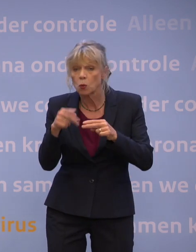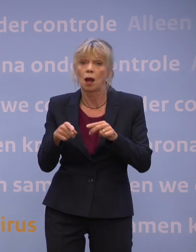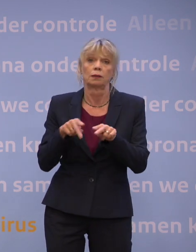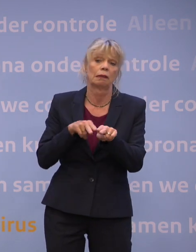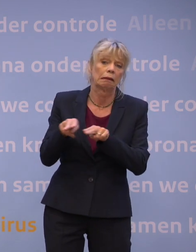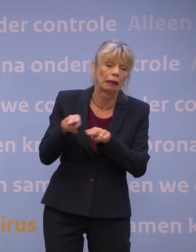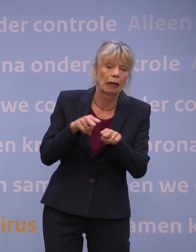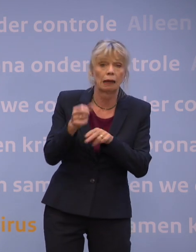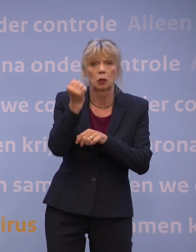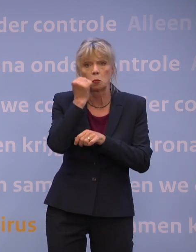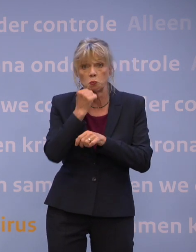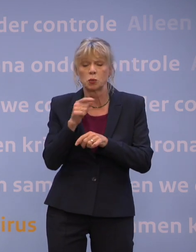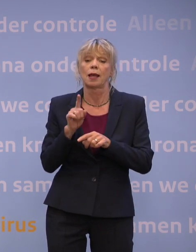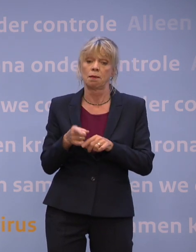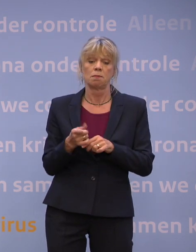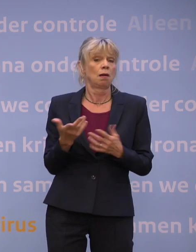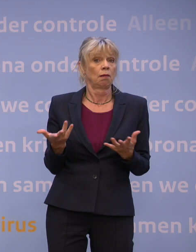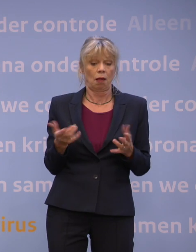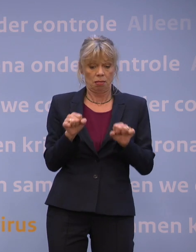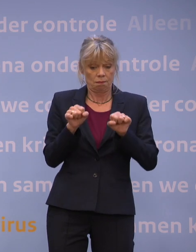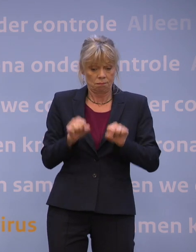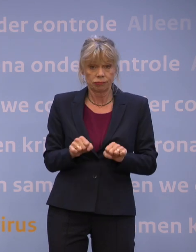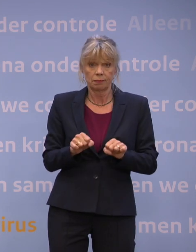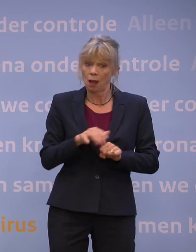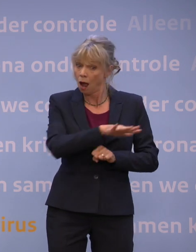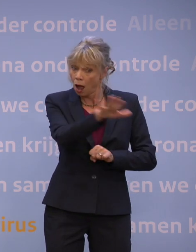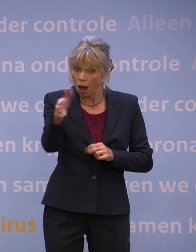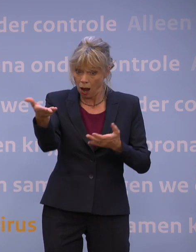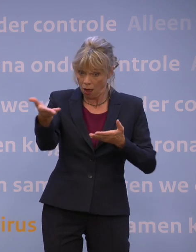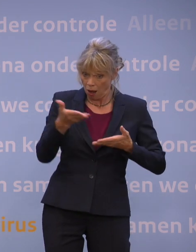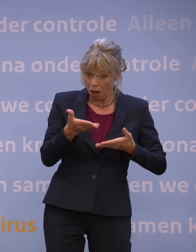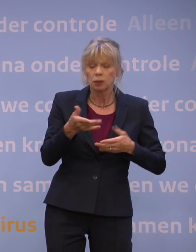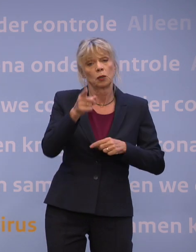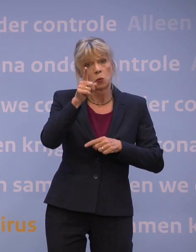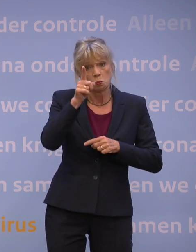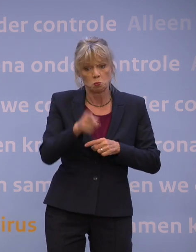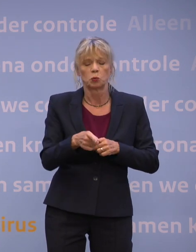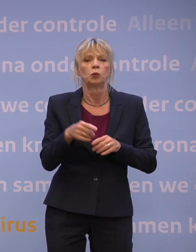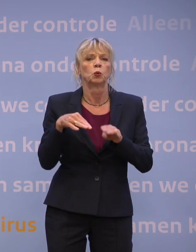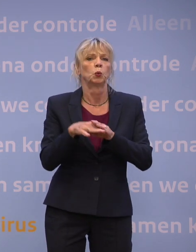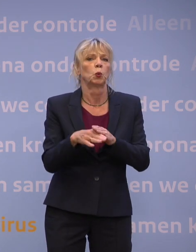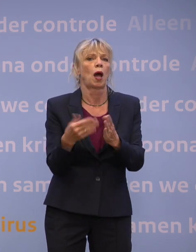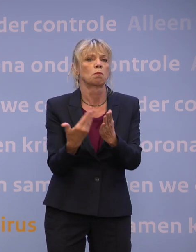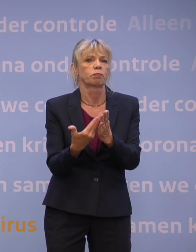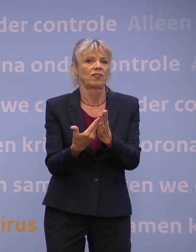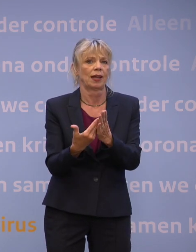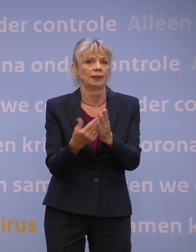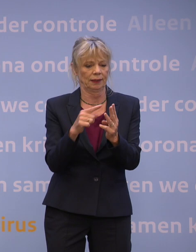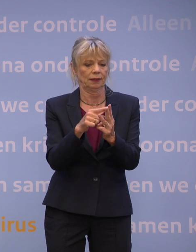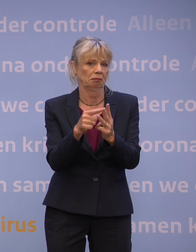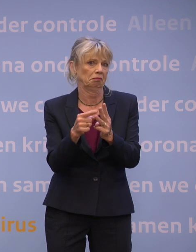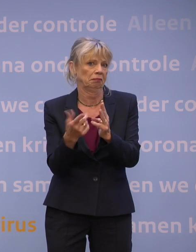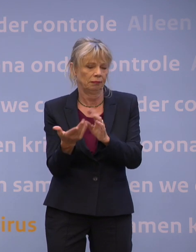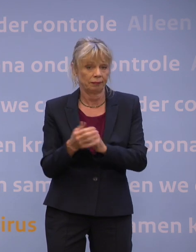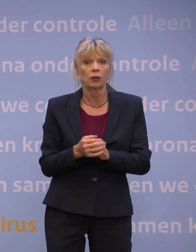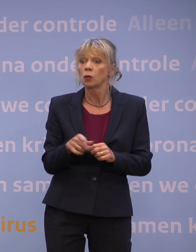dan voor kiezen van alle, en ik onderstreep alle gasten, een toegangsverwijs te vragen. Dus nogmaals met de nadruk op